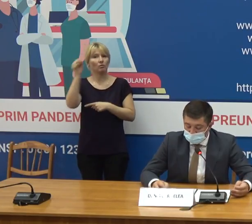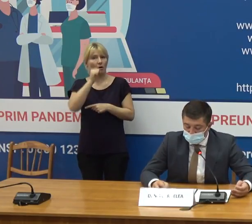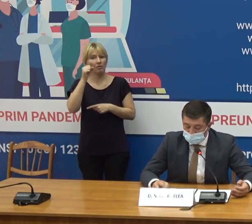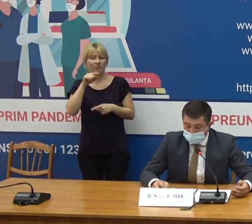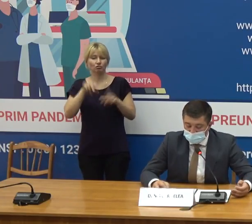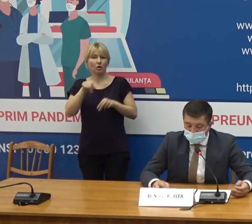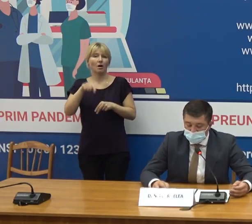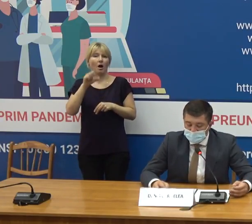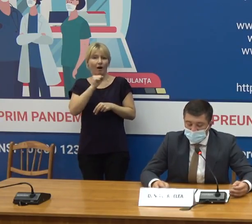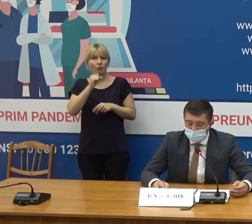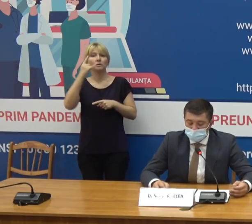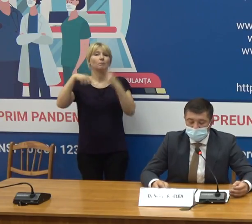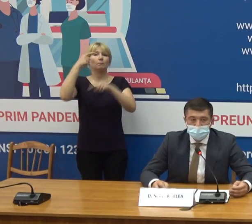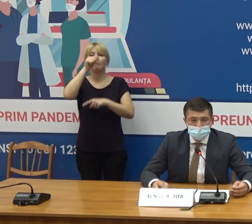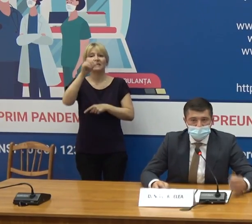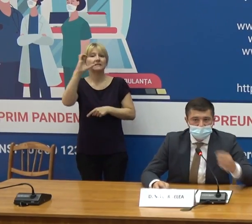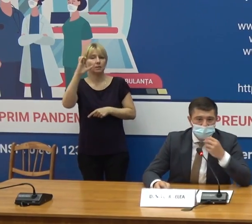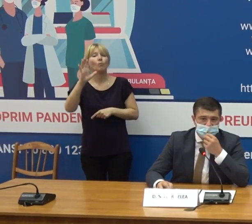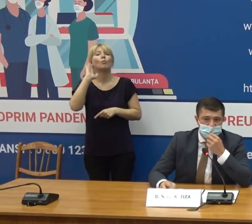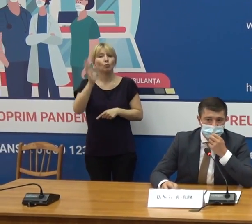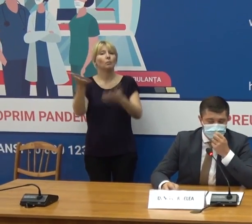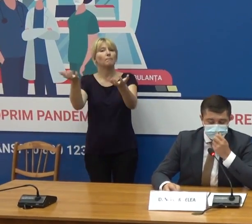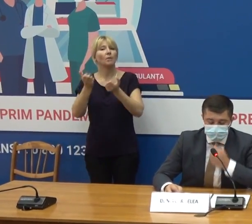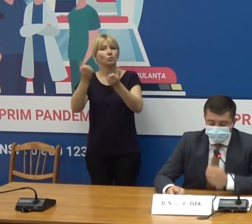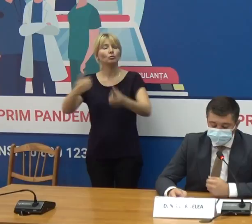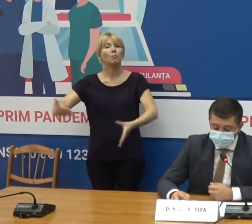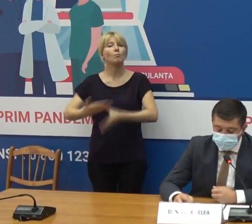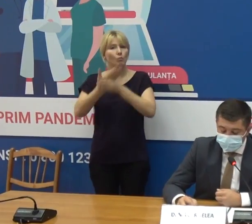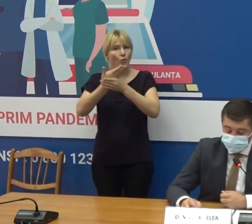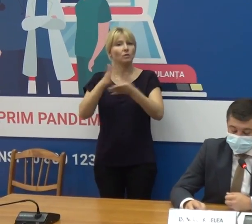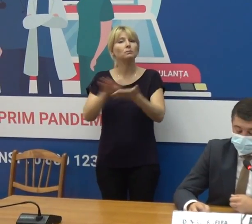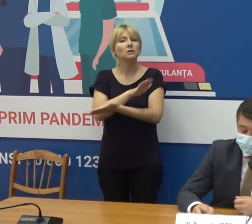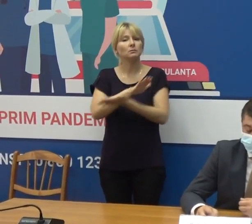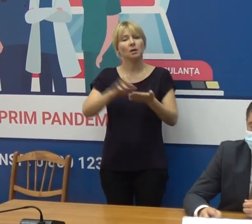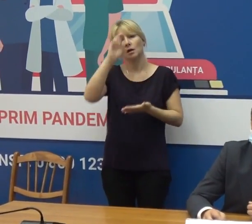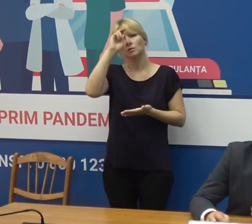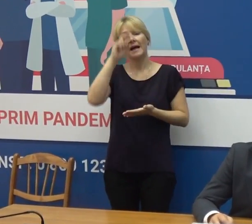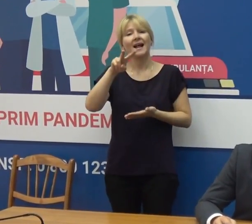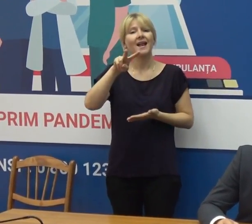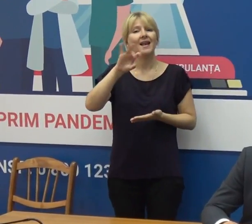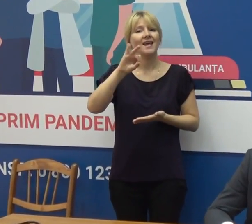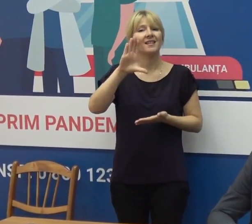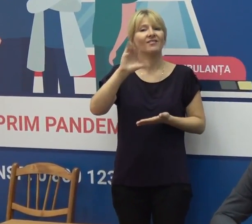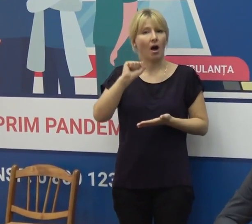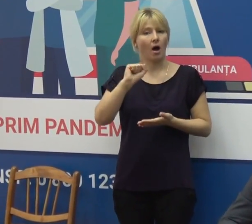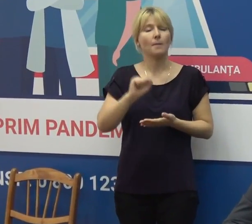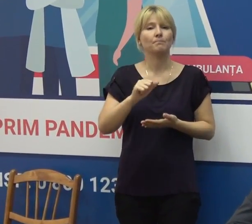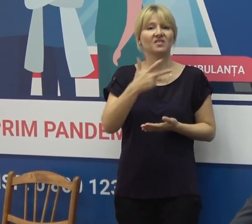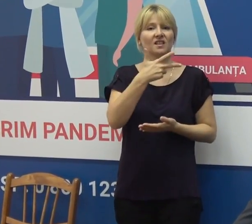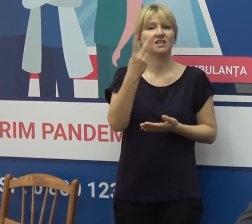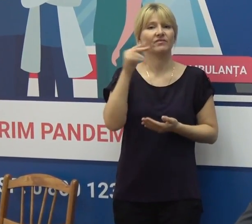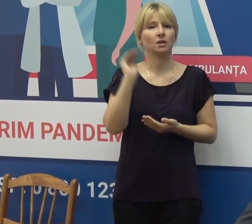august și lunii septembrie, vom recepționa donații din partea țării Letonia, 30.000 de vaccinuri,